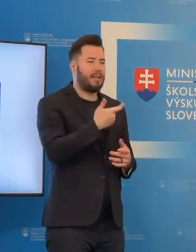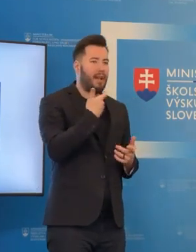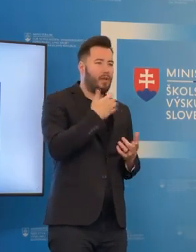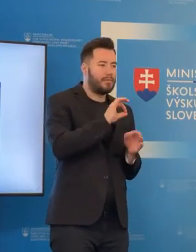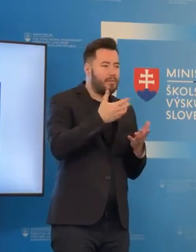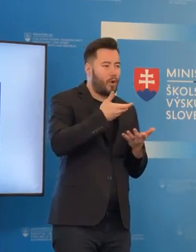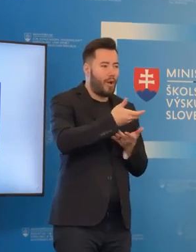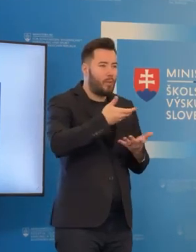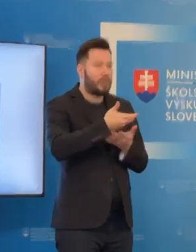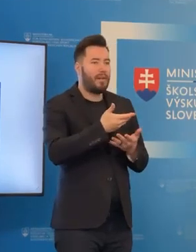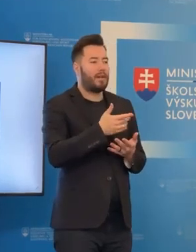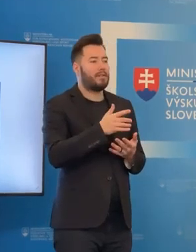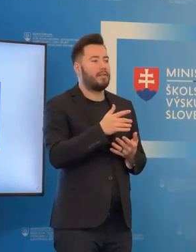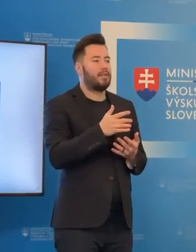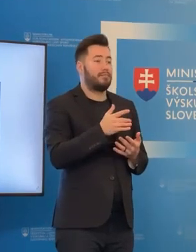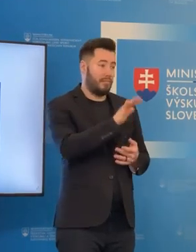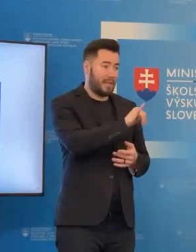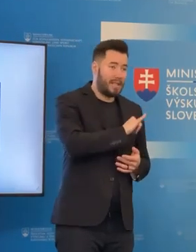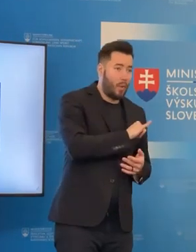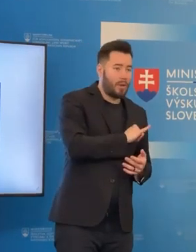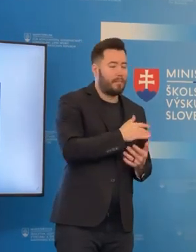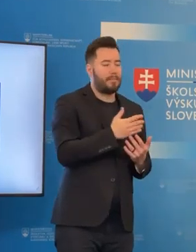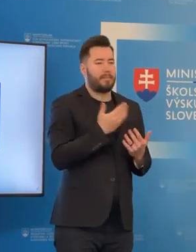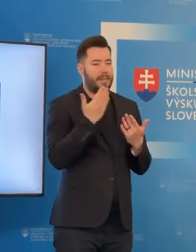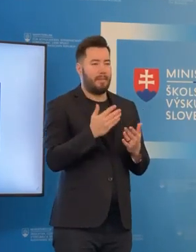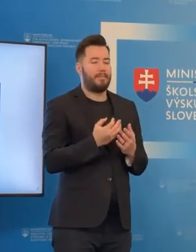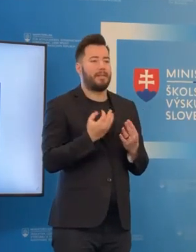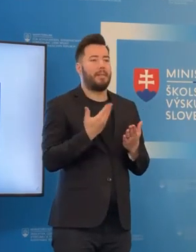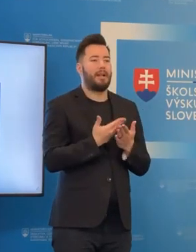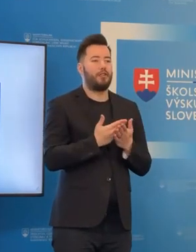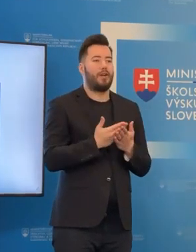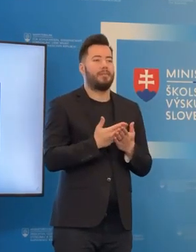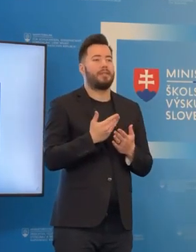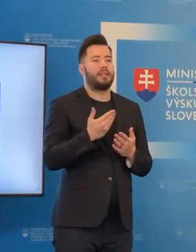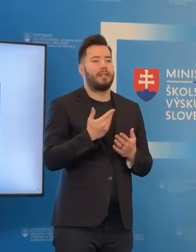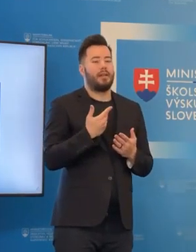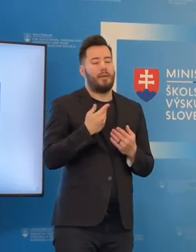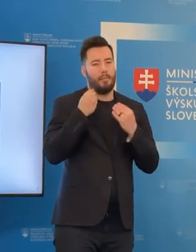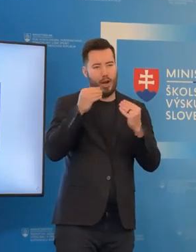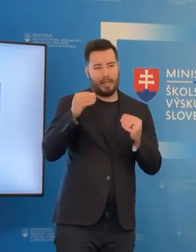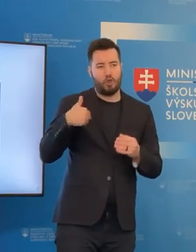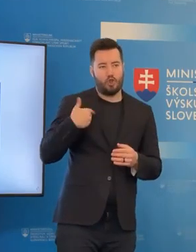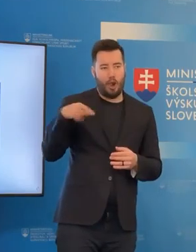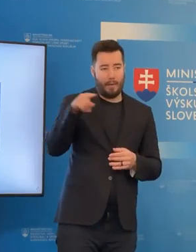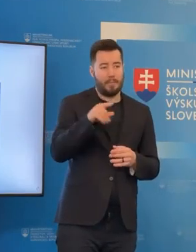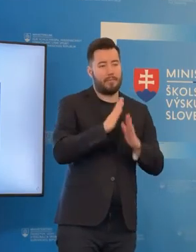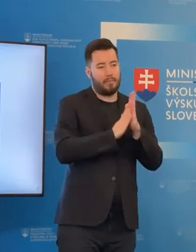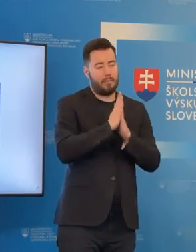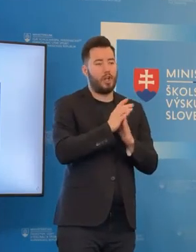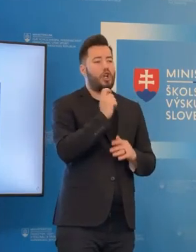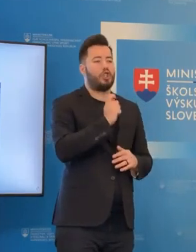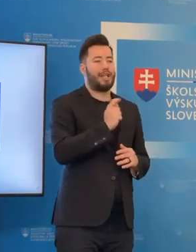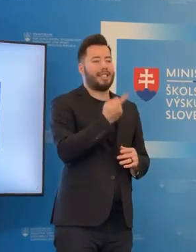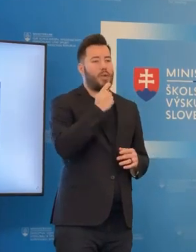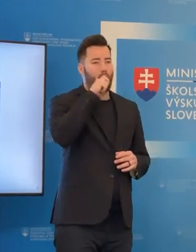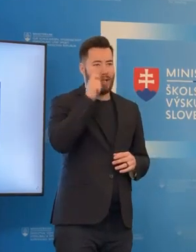komunikovať nevedia, ako majú záujem. Preto chceme usmerniť školy tým spôsobom, že žiaci z Ukrajiny by si do 20.